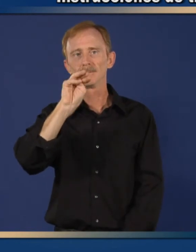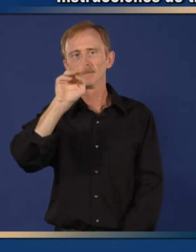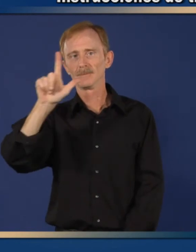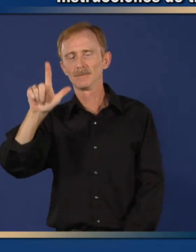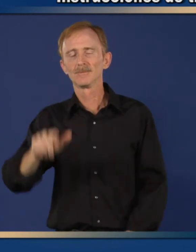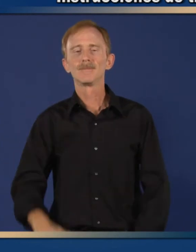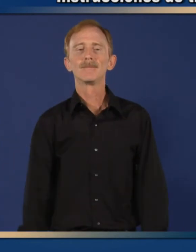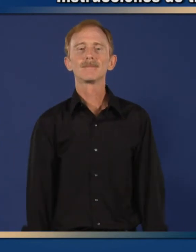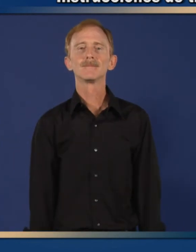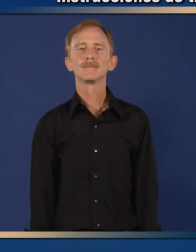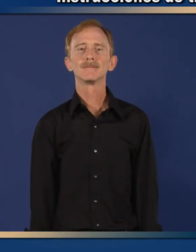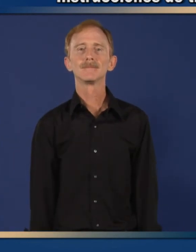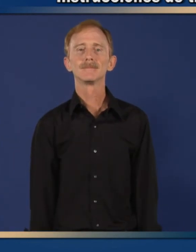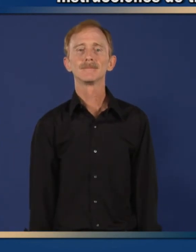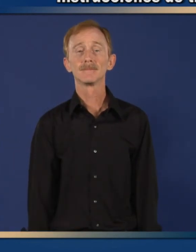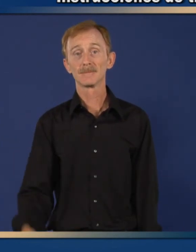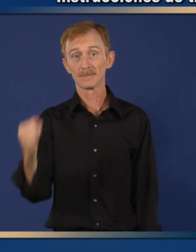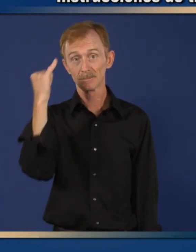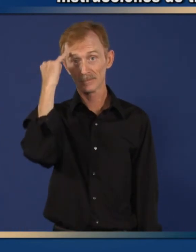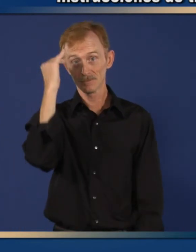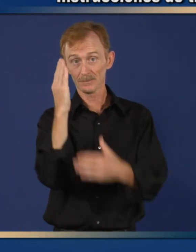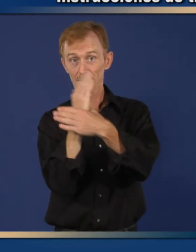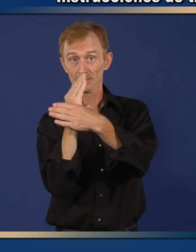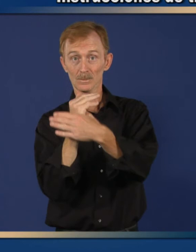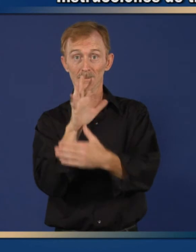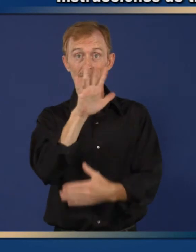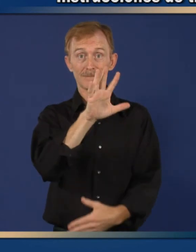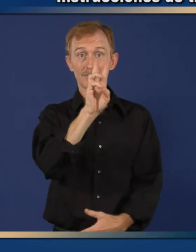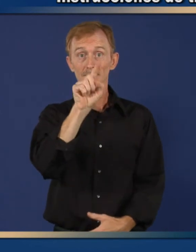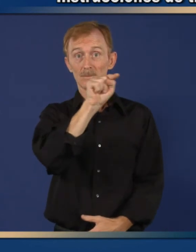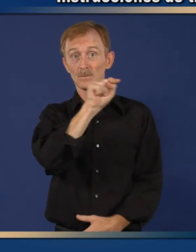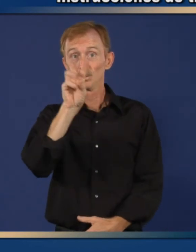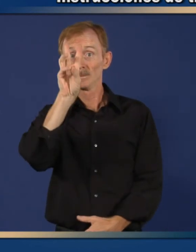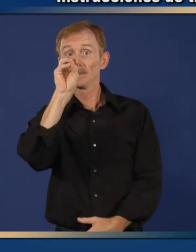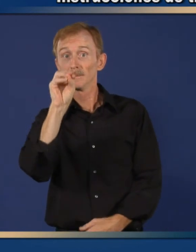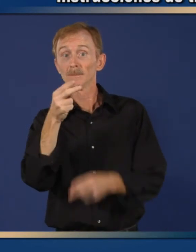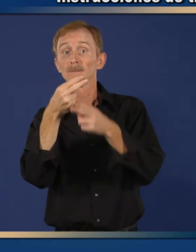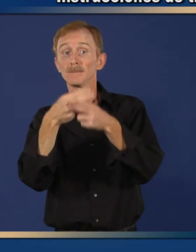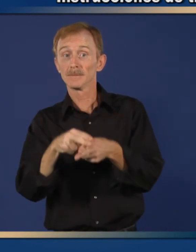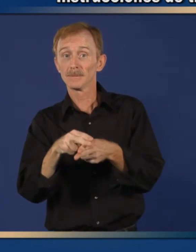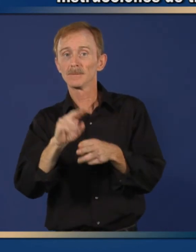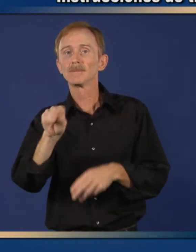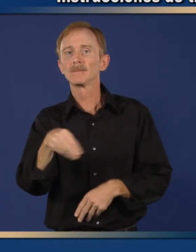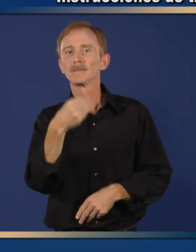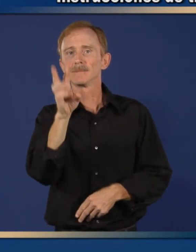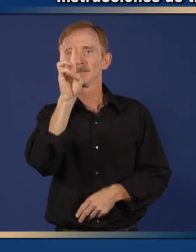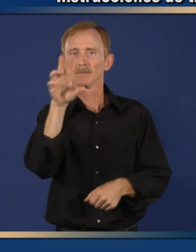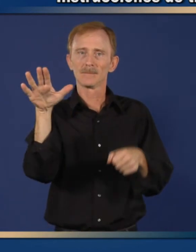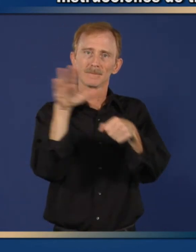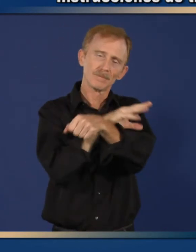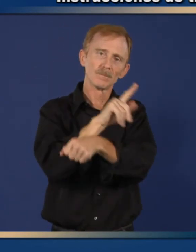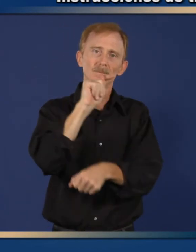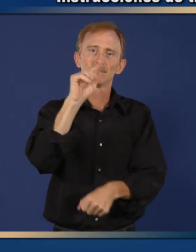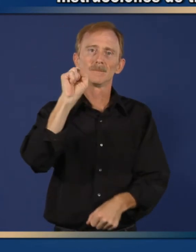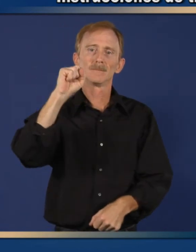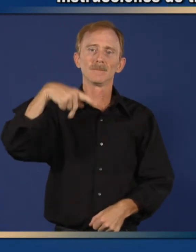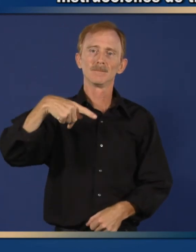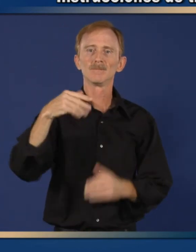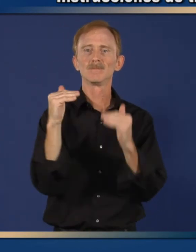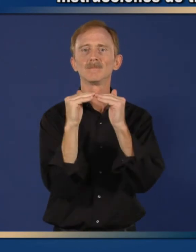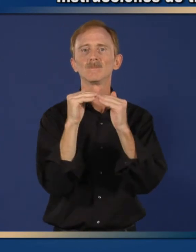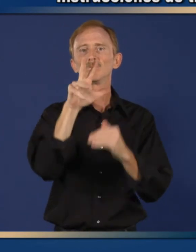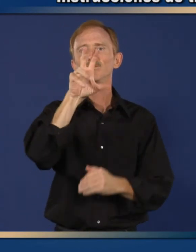mezcla de ciprofloxacin. Si el niño pesa de 56 a 60 libras, se le da 6 cucharaditas 30